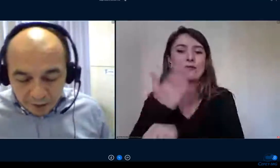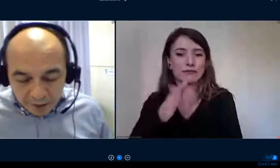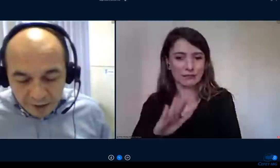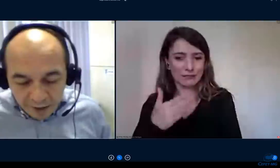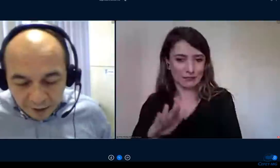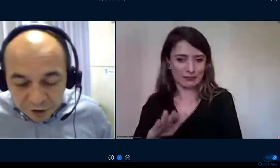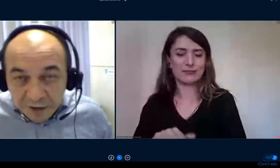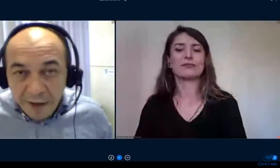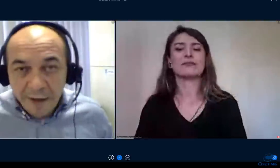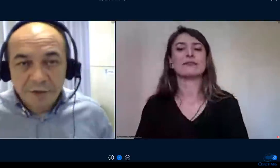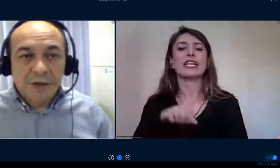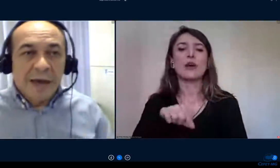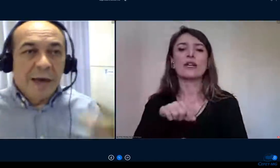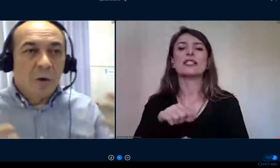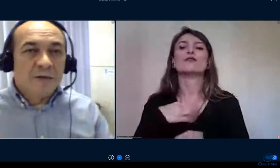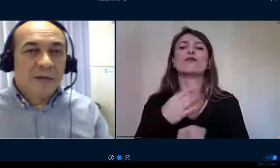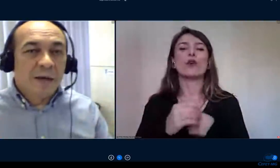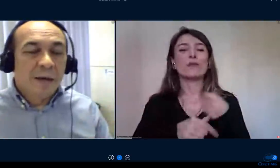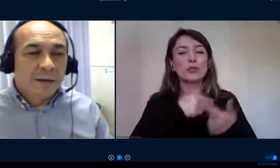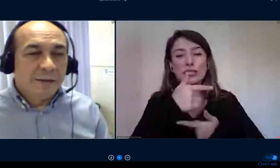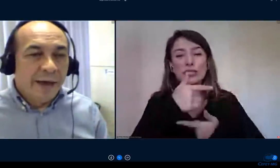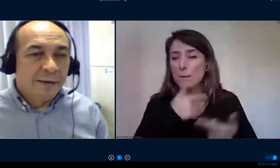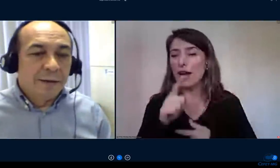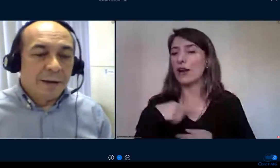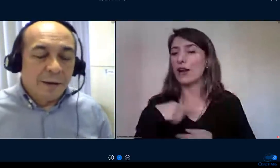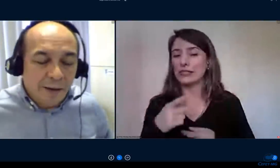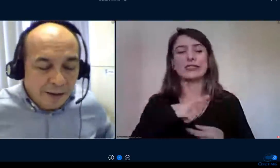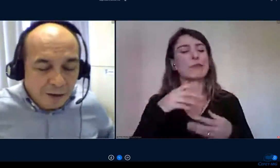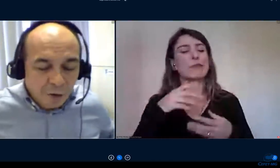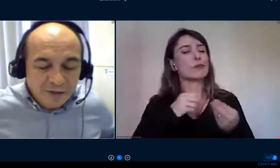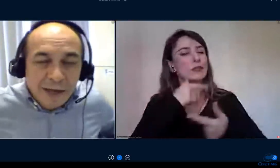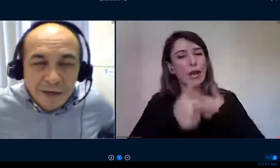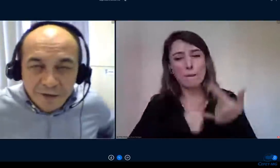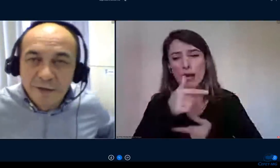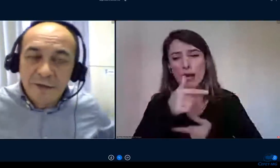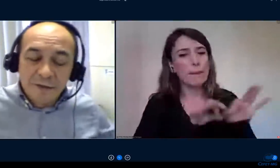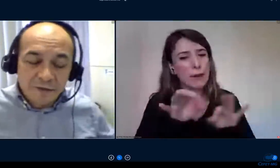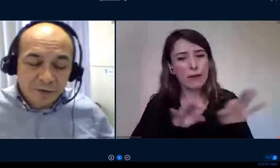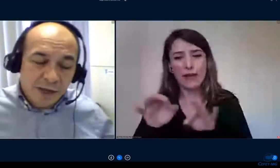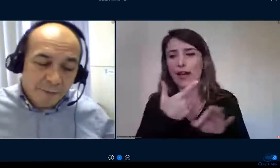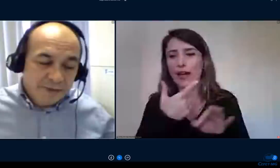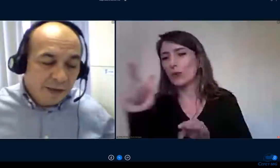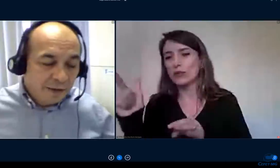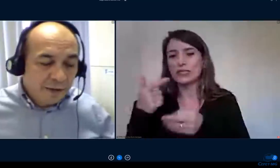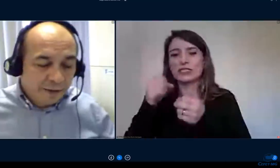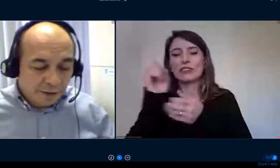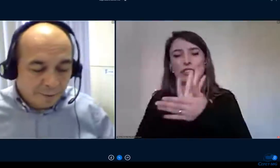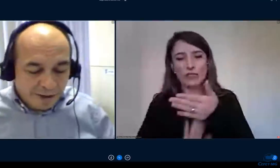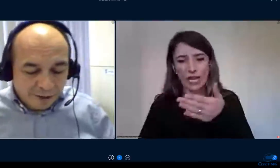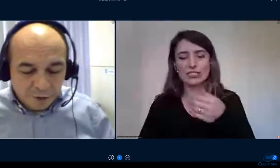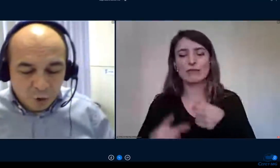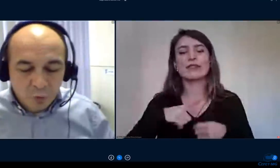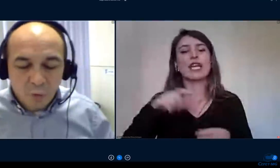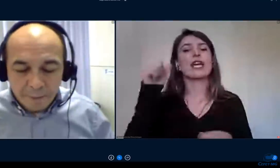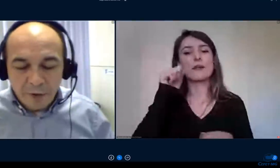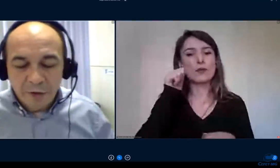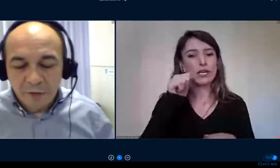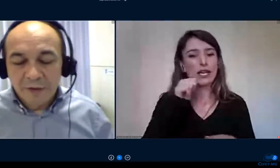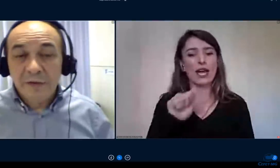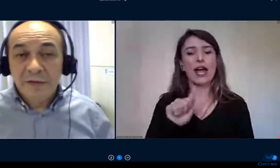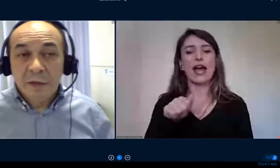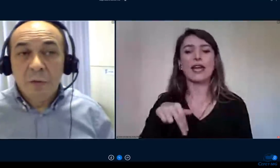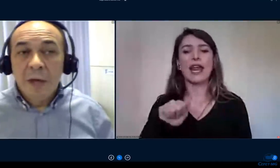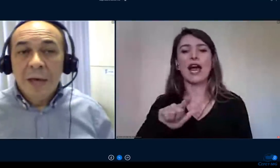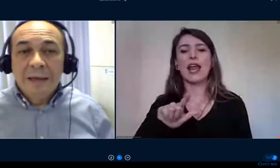gigante e aí a nossa técnica a nossa analista de sistemas que é a Lília que trabalha aqui junto com a